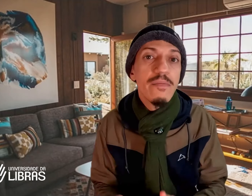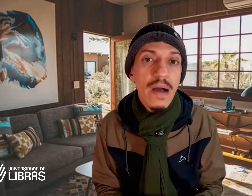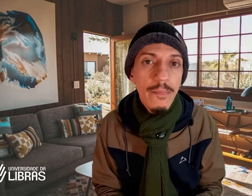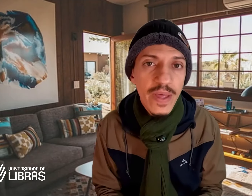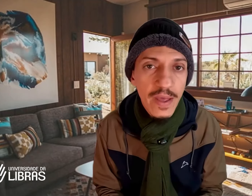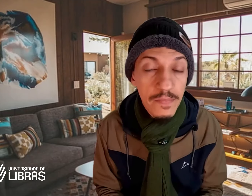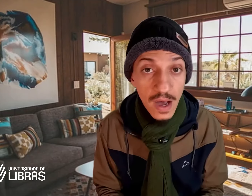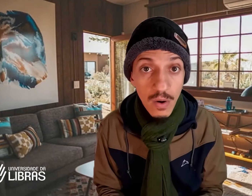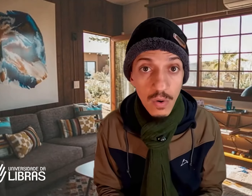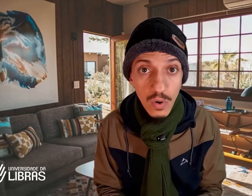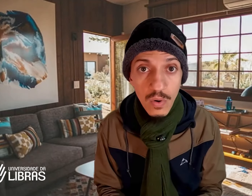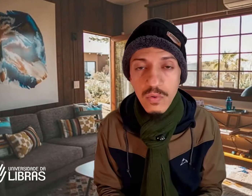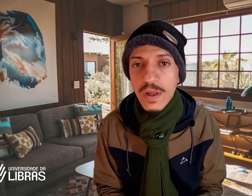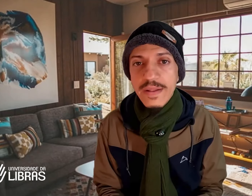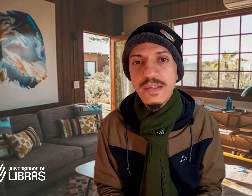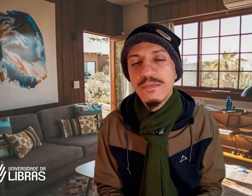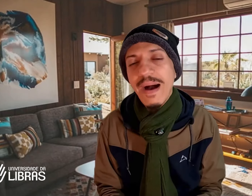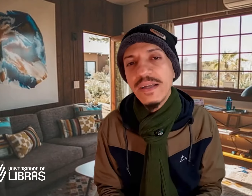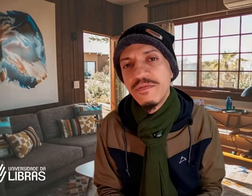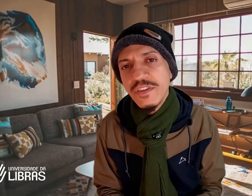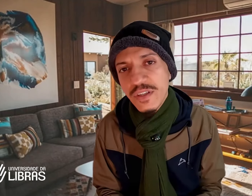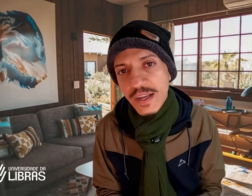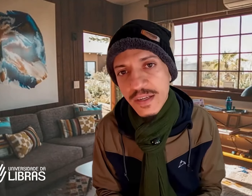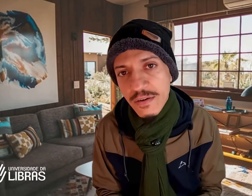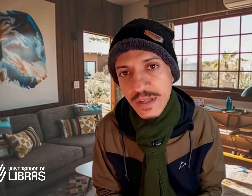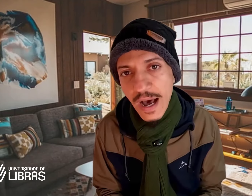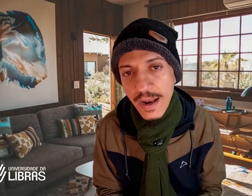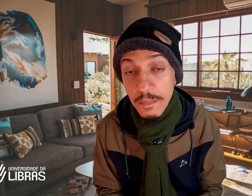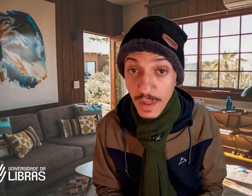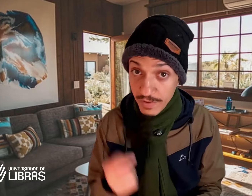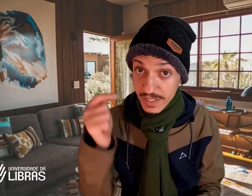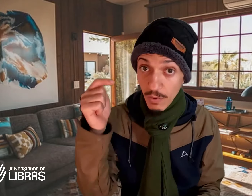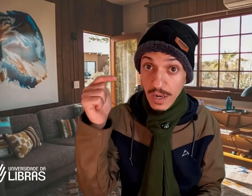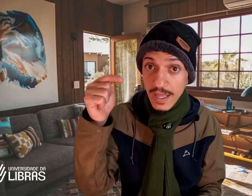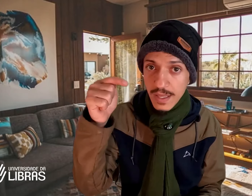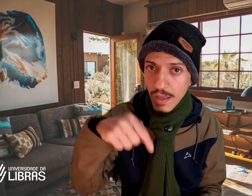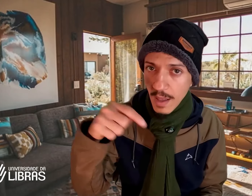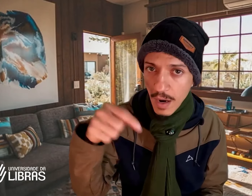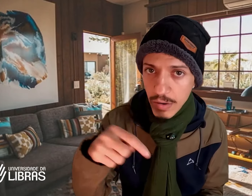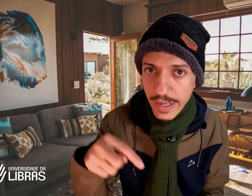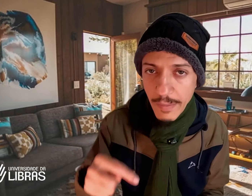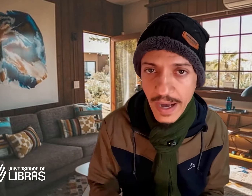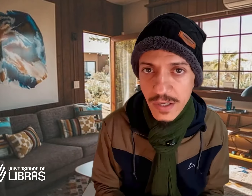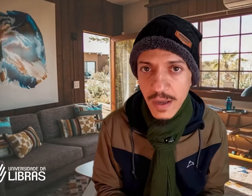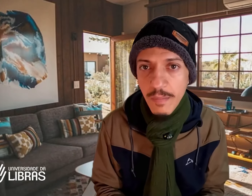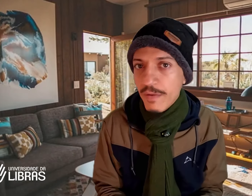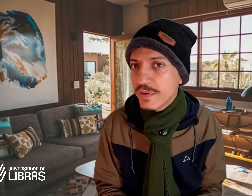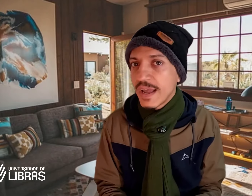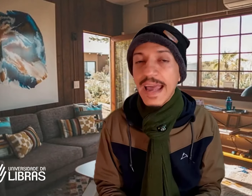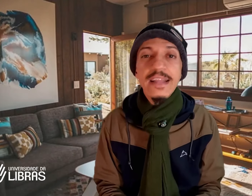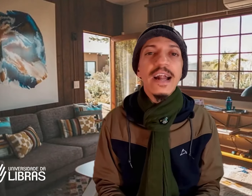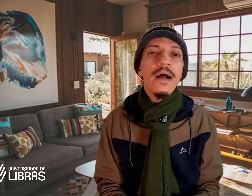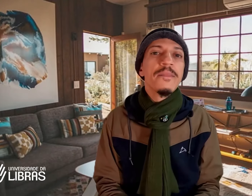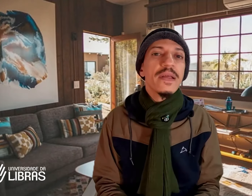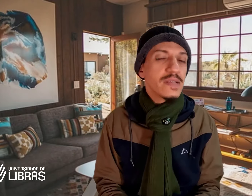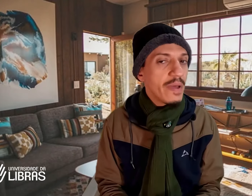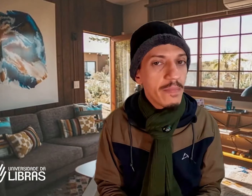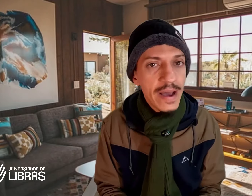mapeei ao longo desses mais de 23 anos na área. Vou deixar o link logo aqui abaixo para você entrar e saber mais